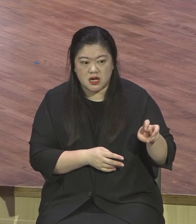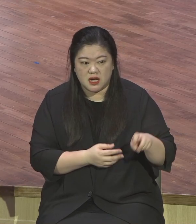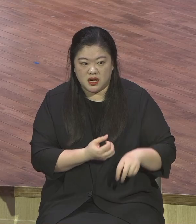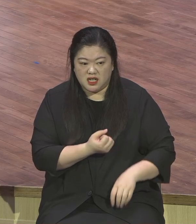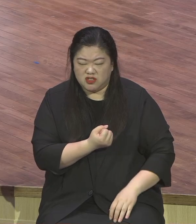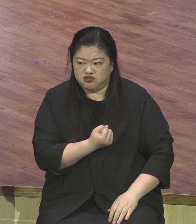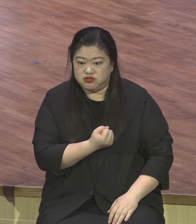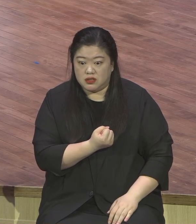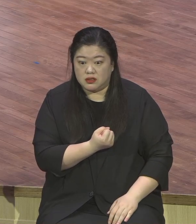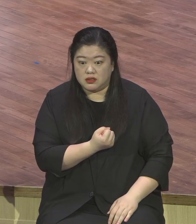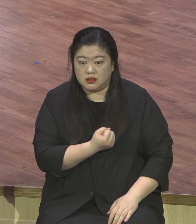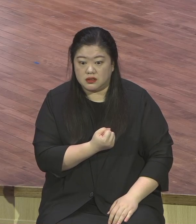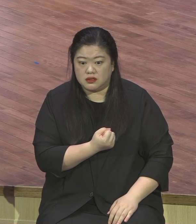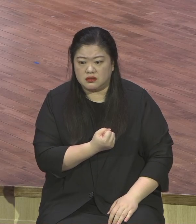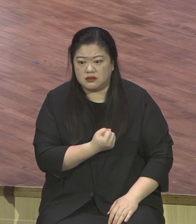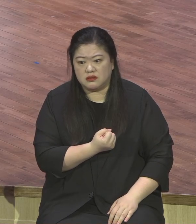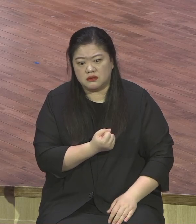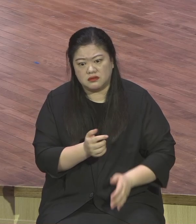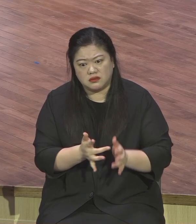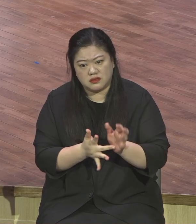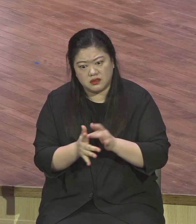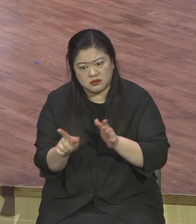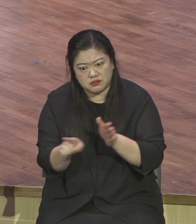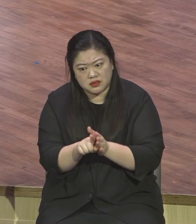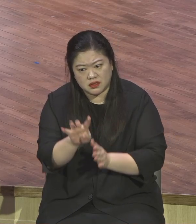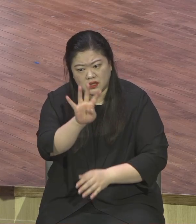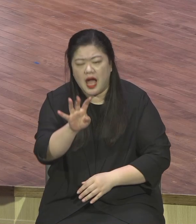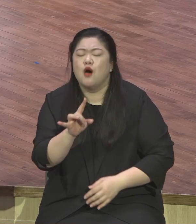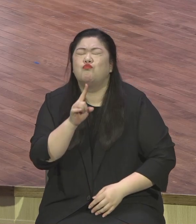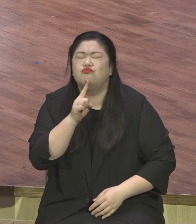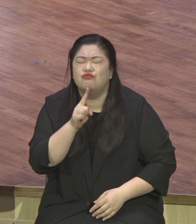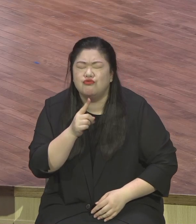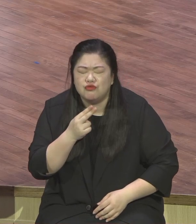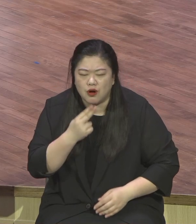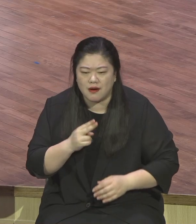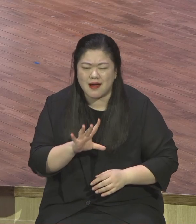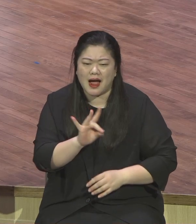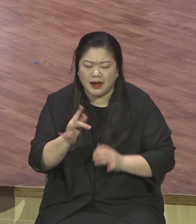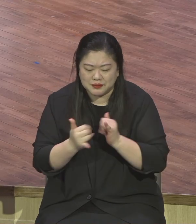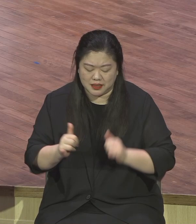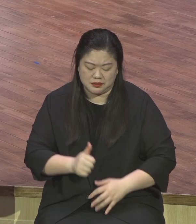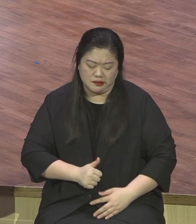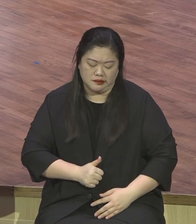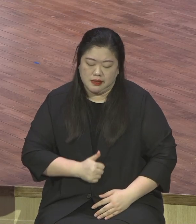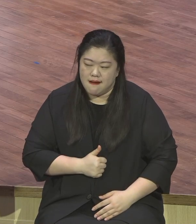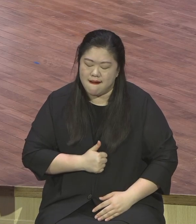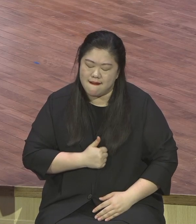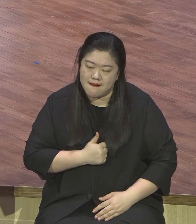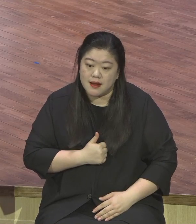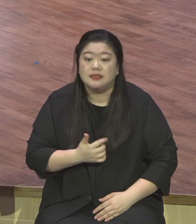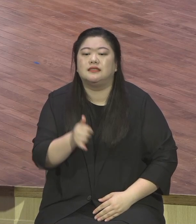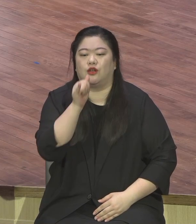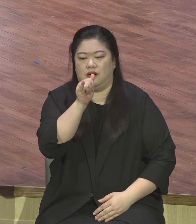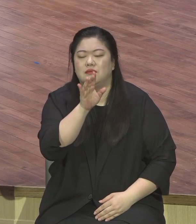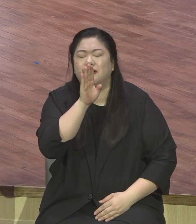예수 그 사람 아니에요 짜다 그럴 수 있지 사람이라 순간적으로 화낼 수도 있고 순간적으로 뭐 그렇게 할 수 있지만